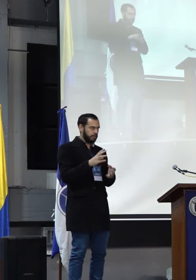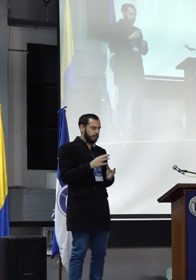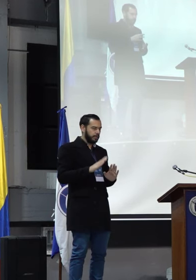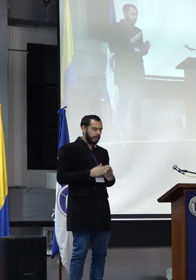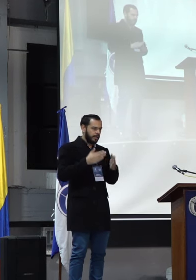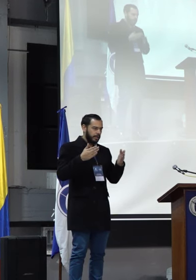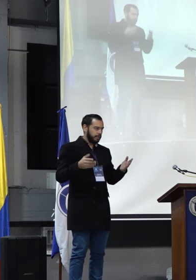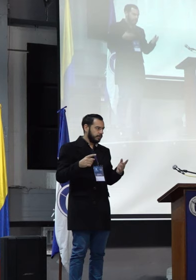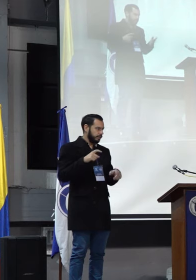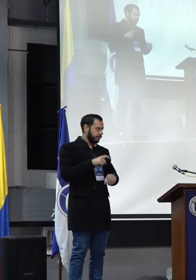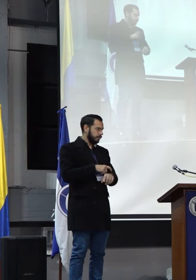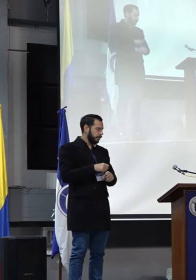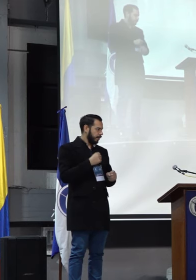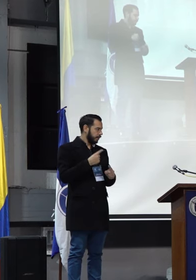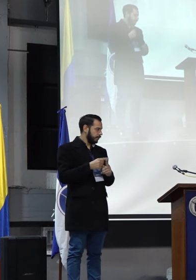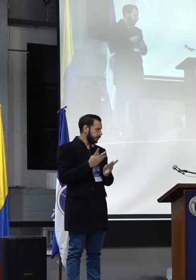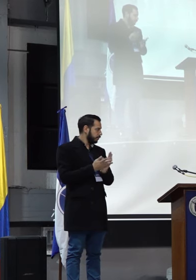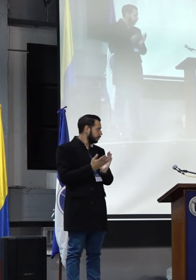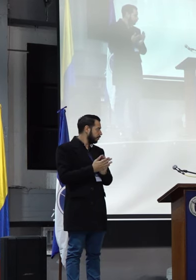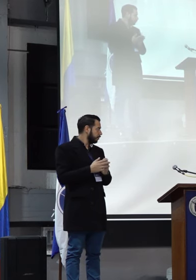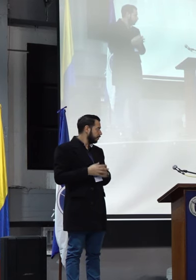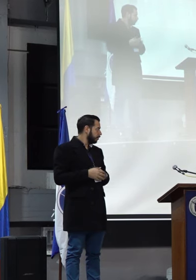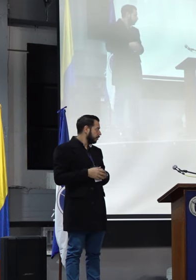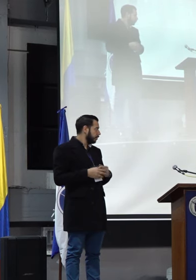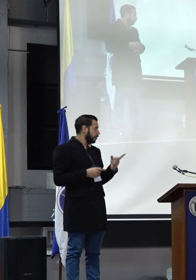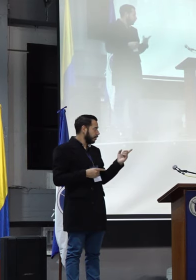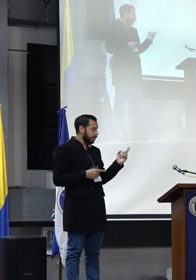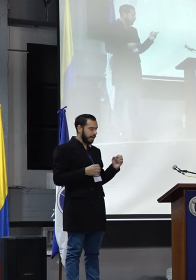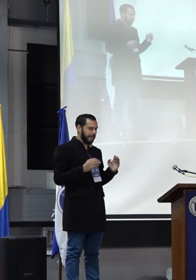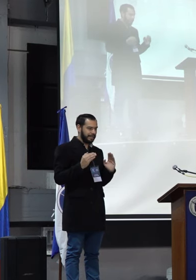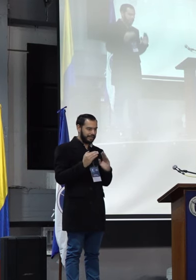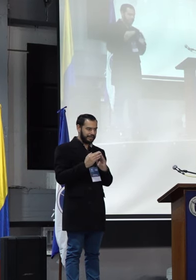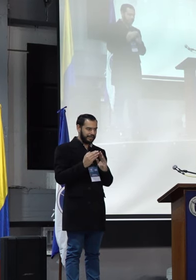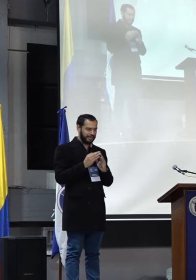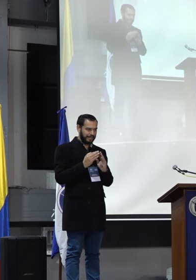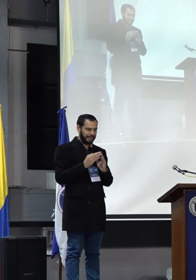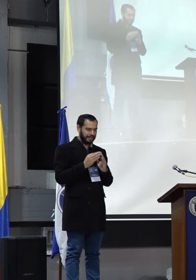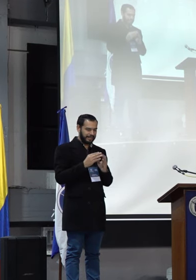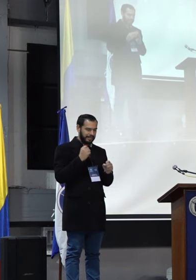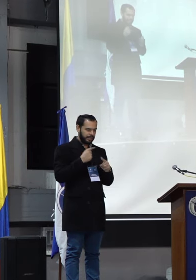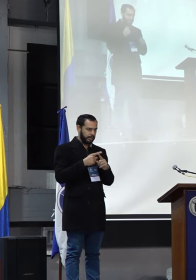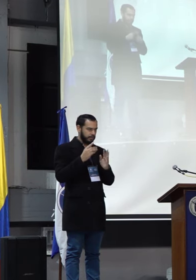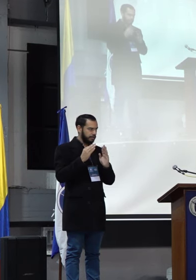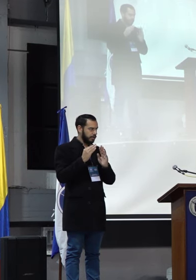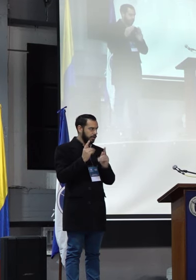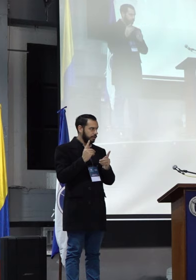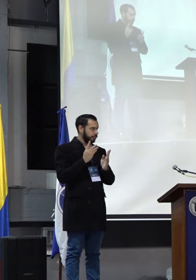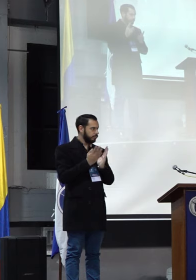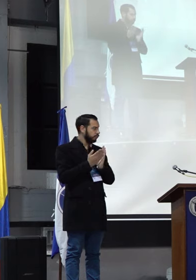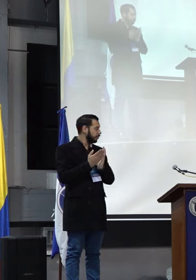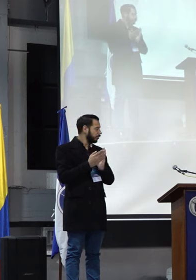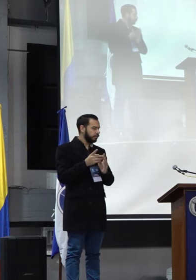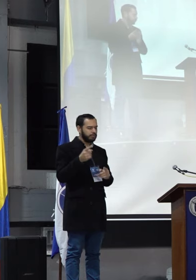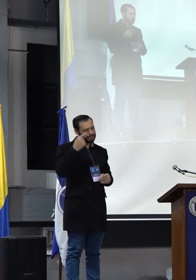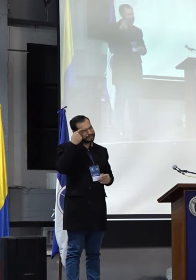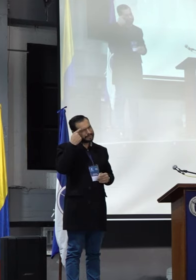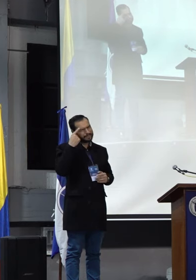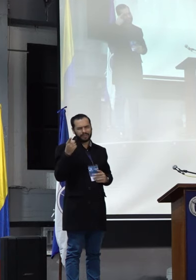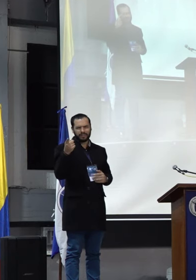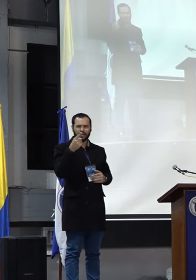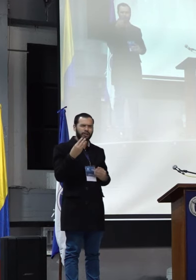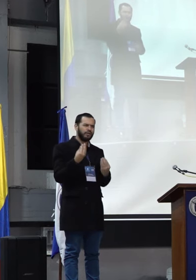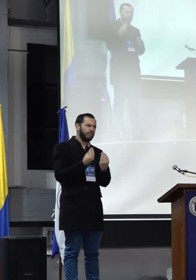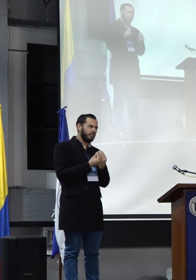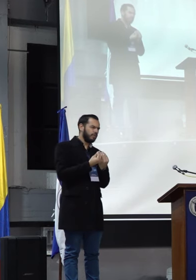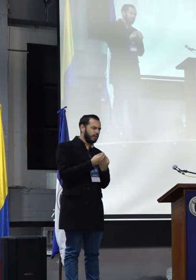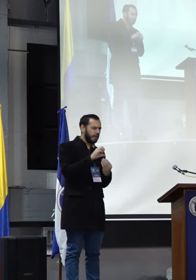egresados y las egresadas. En el caso de la Casa del Egresado, estamos sobre todo pensando en aquellas